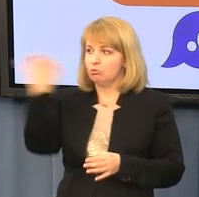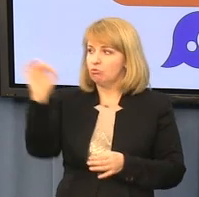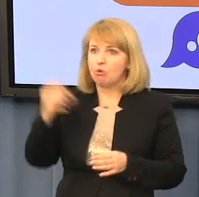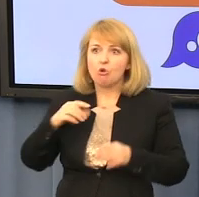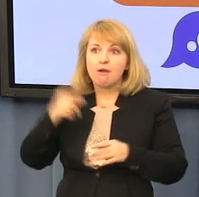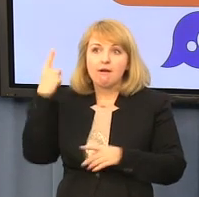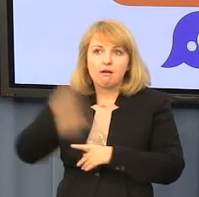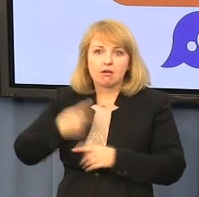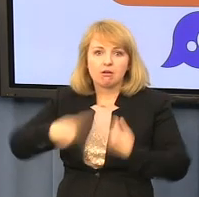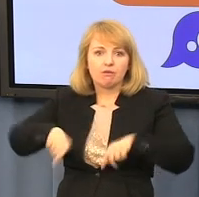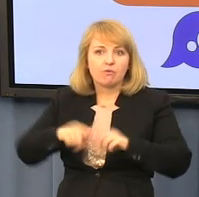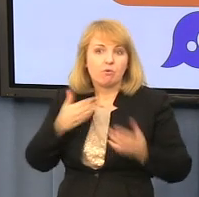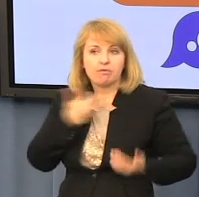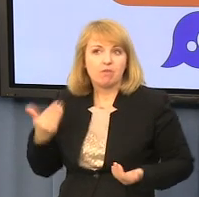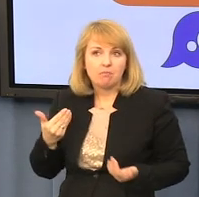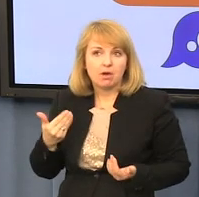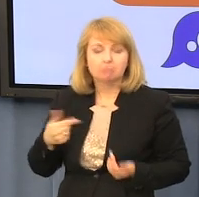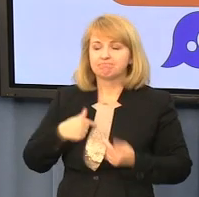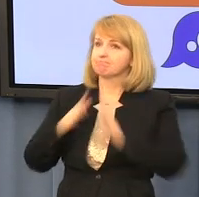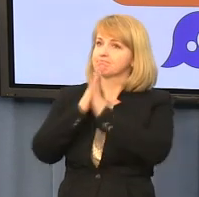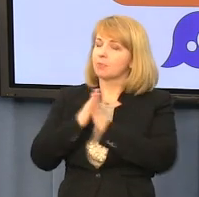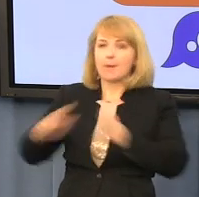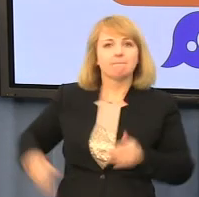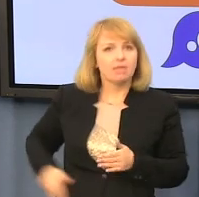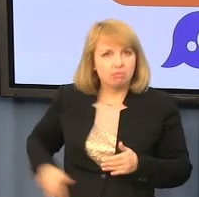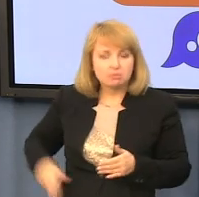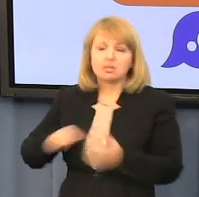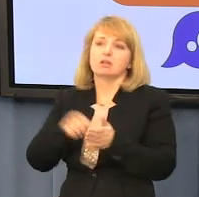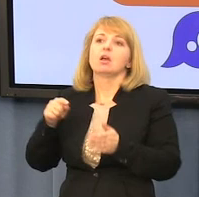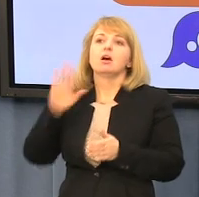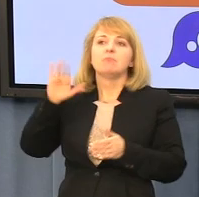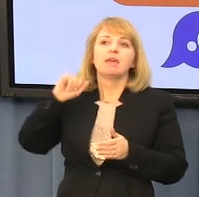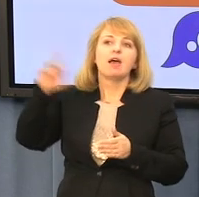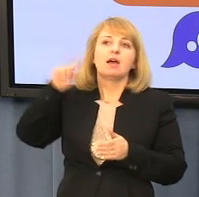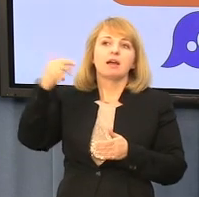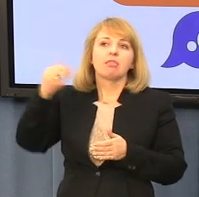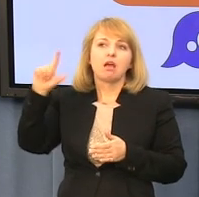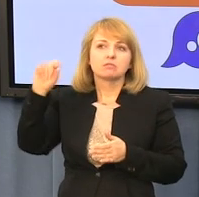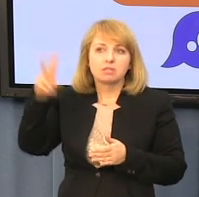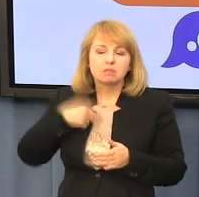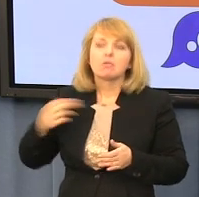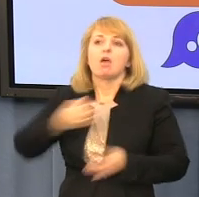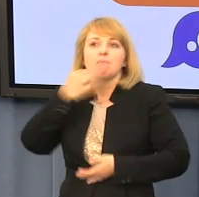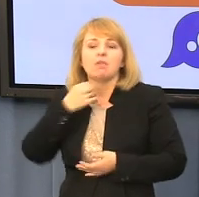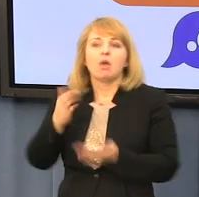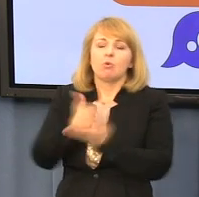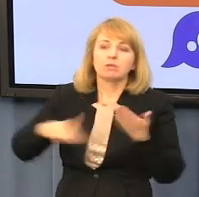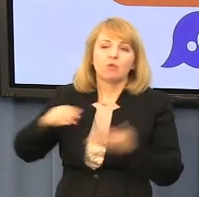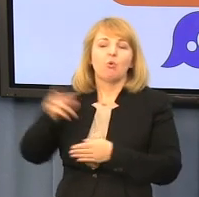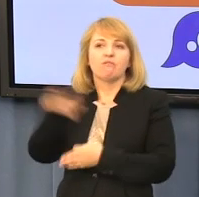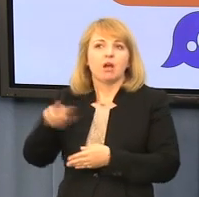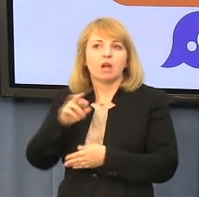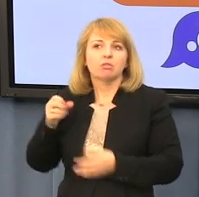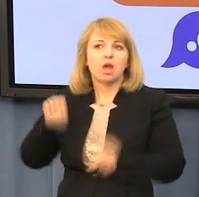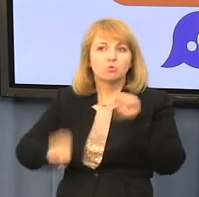się z interpelacją do ministra Biernackiego i do Krajowej Rady Sądowniczej z zapytaniem, czy osoby, przestępcy w habitach i w sutarnach